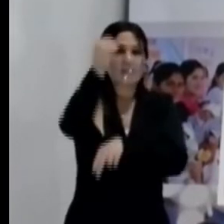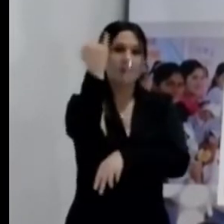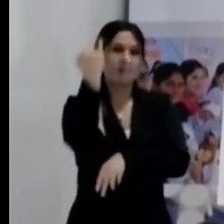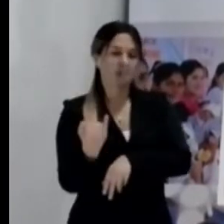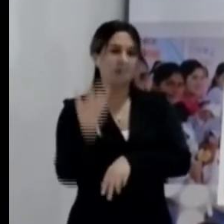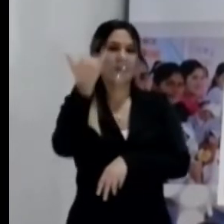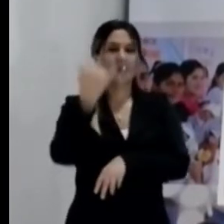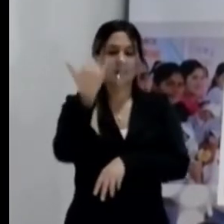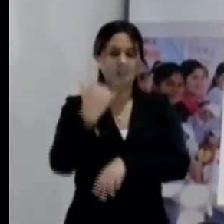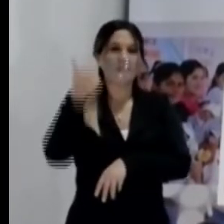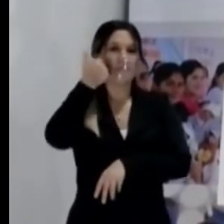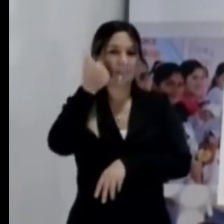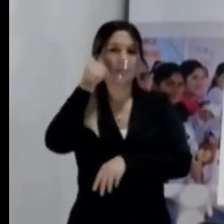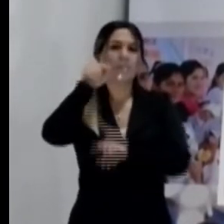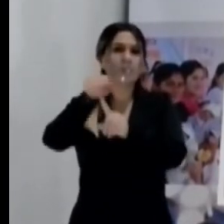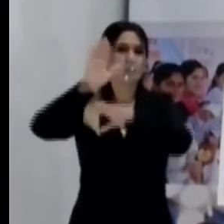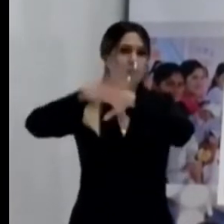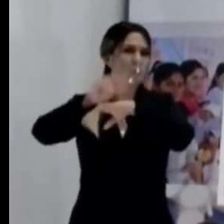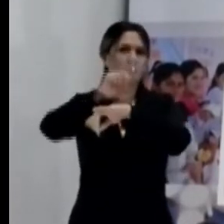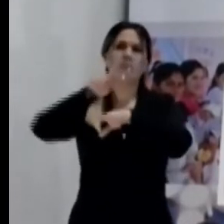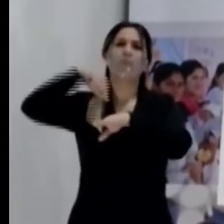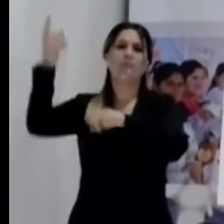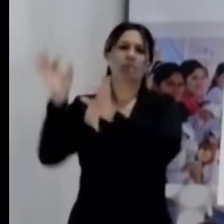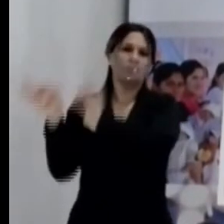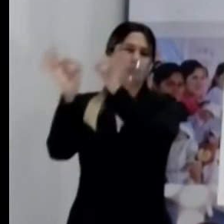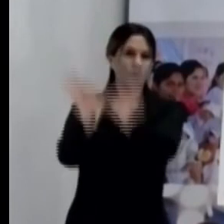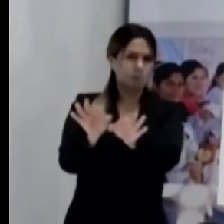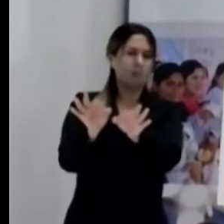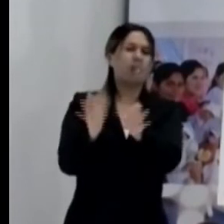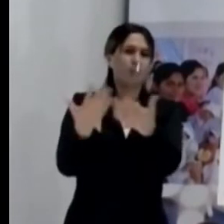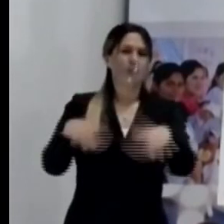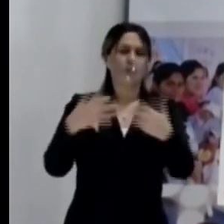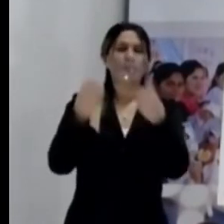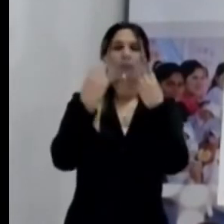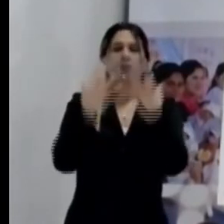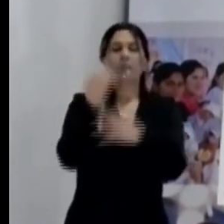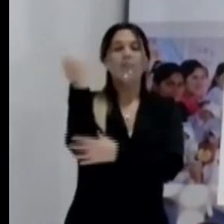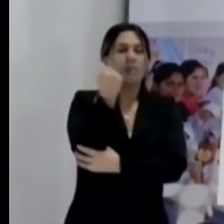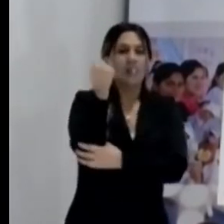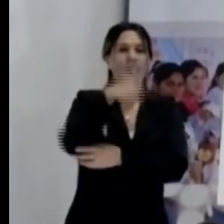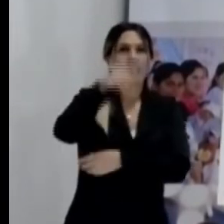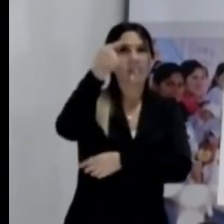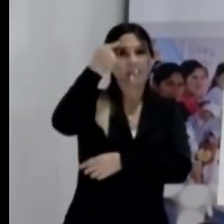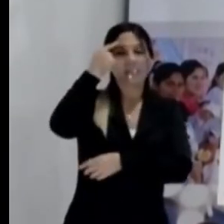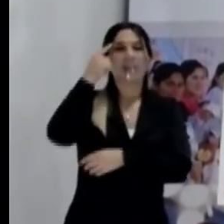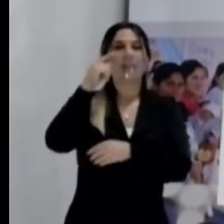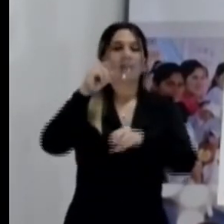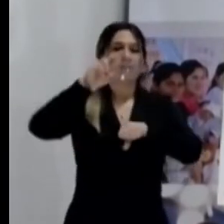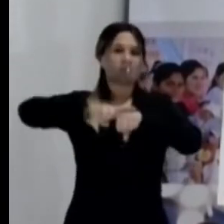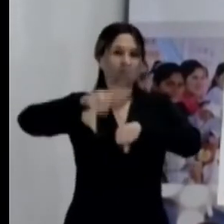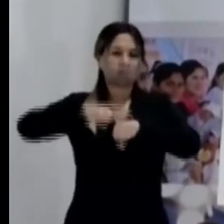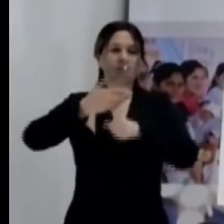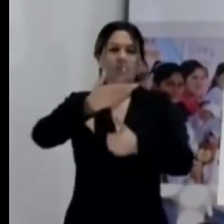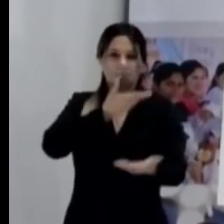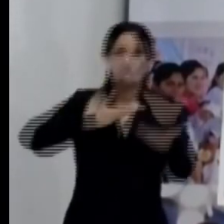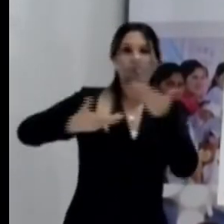recibieron el virus de alguien, ¿verdad? Entonces, necesariamente es imposible tratar de hacerlo todo de un modo coercitivo.